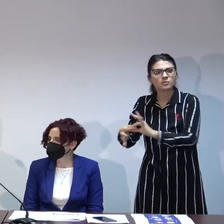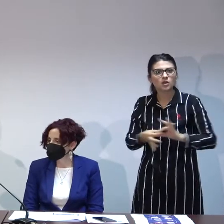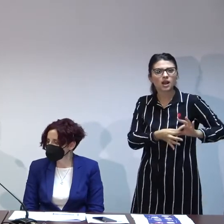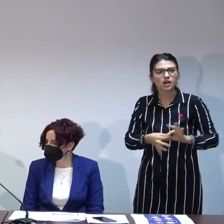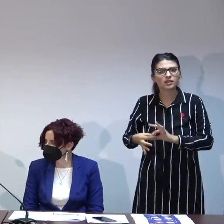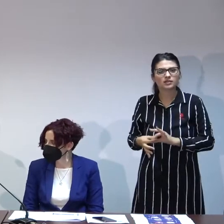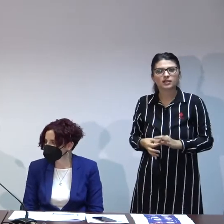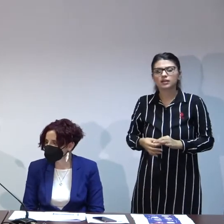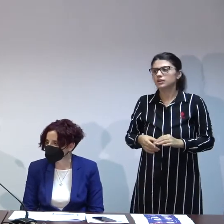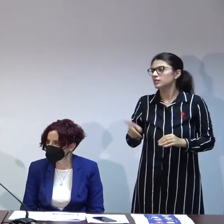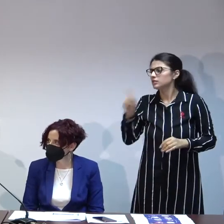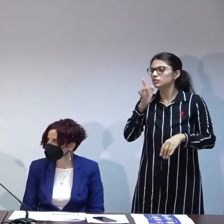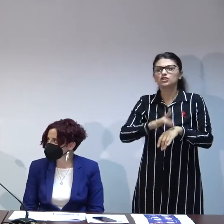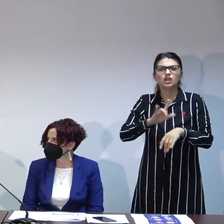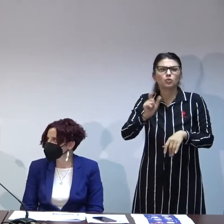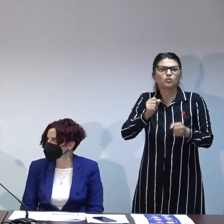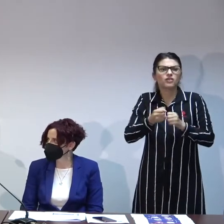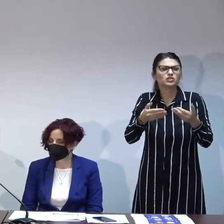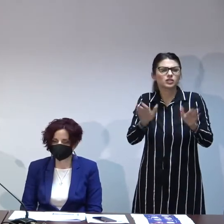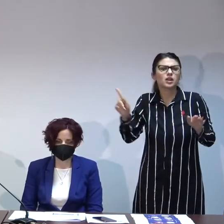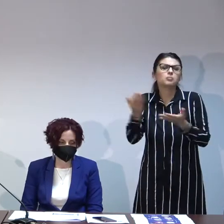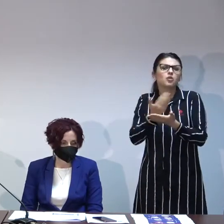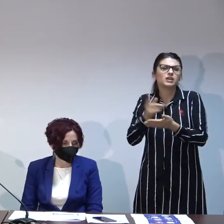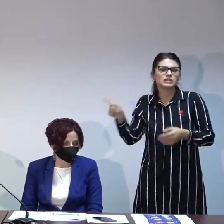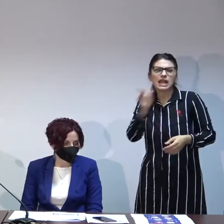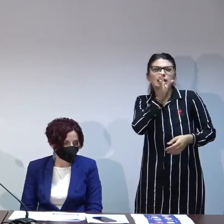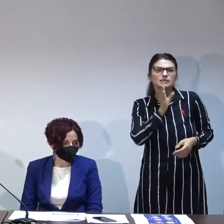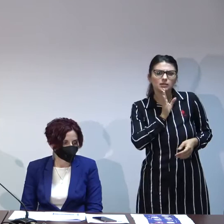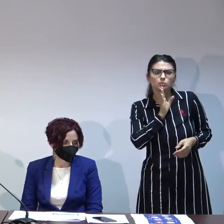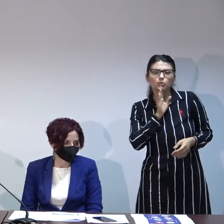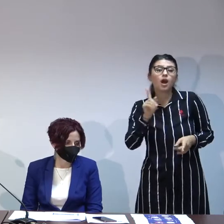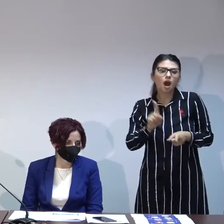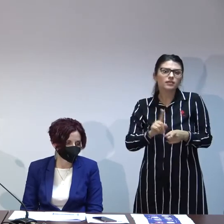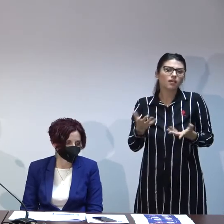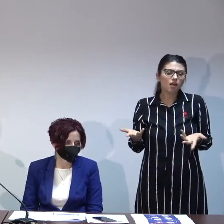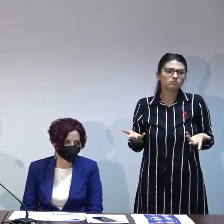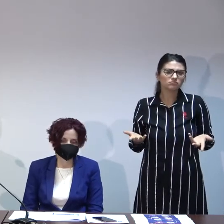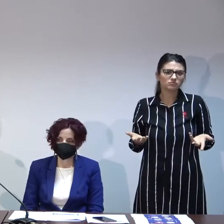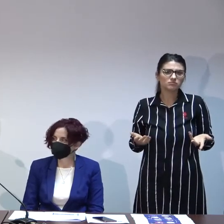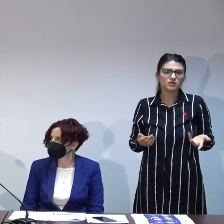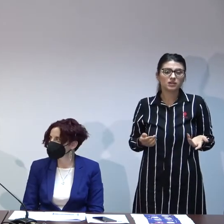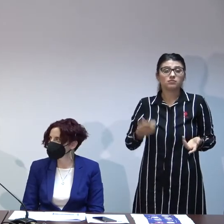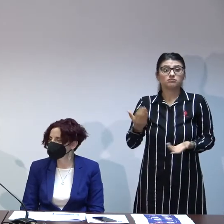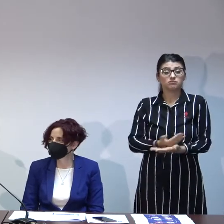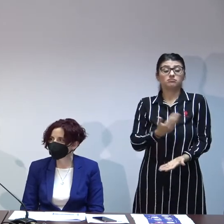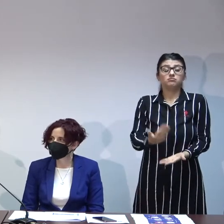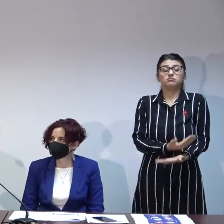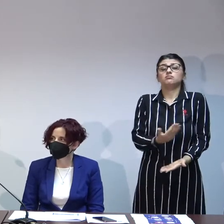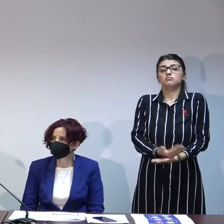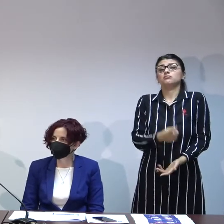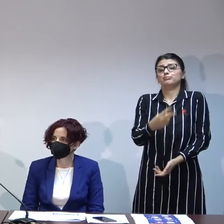ne lungim foarte mult la noi povestea este relativ simplă adică din anumite puncte de vedere cred că e printre cele mai plictisitoare povești despre